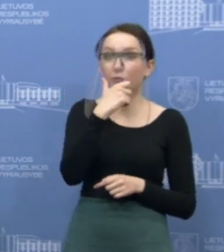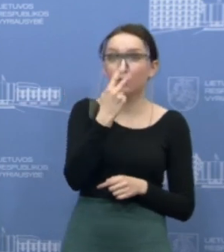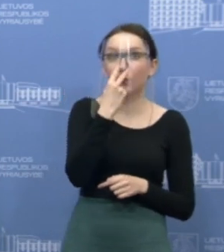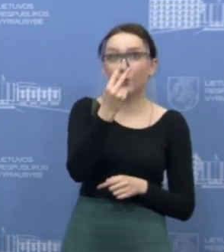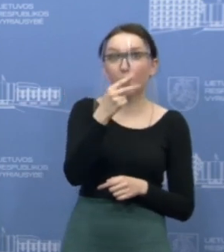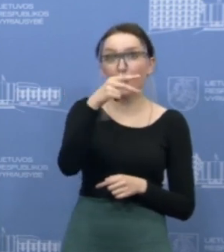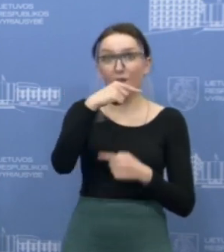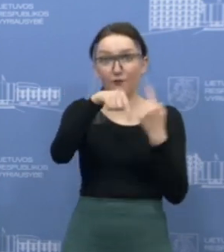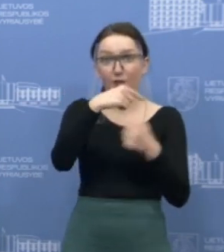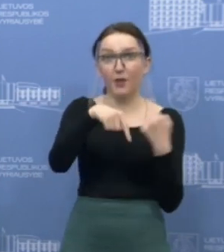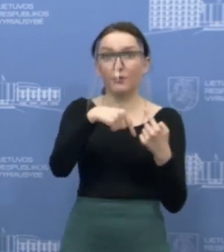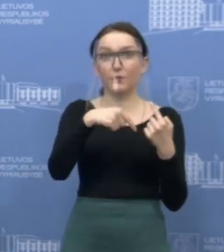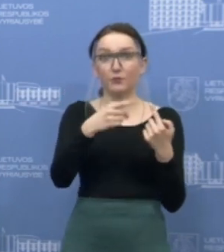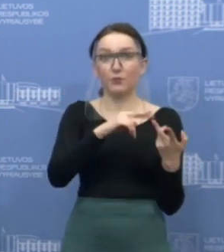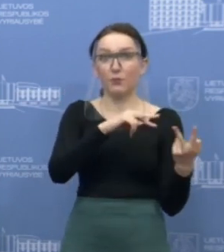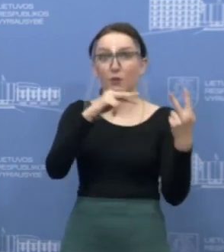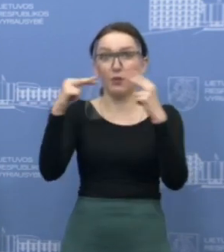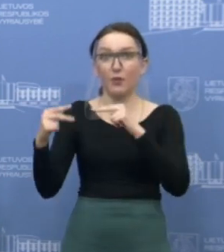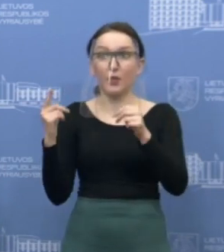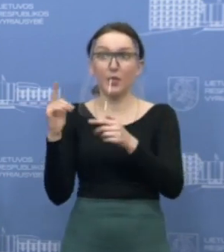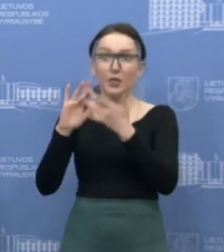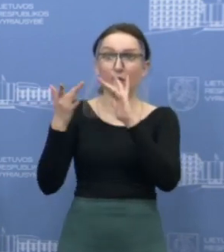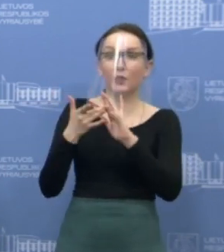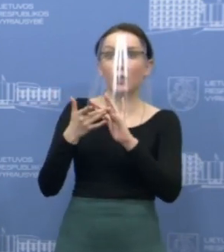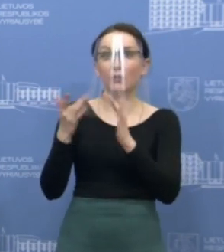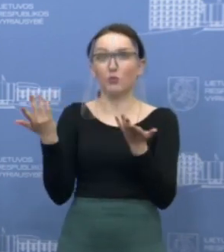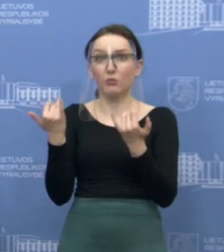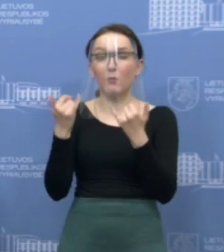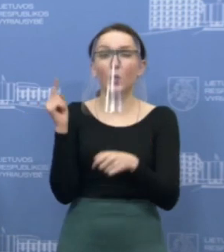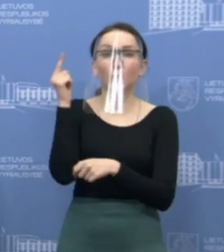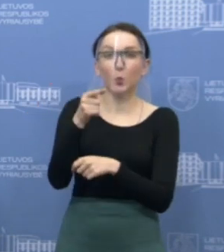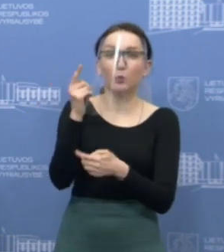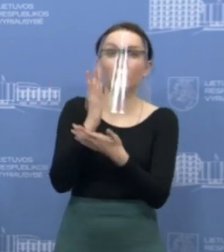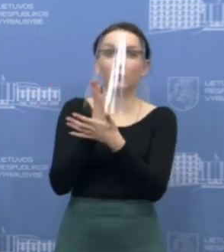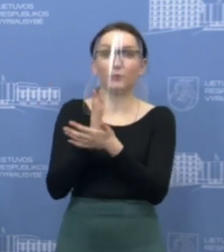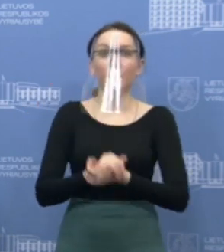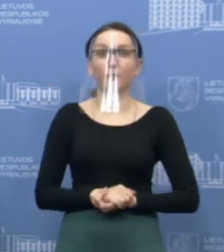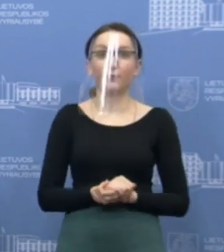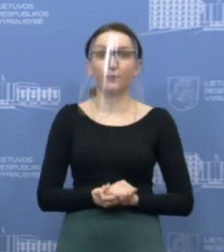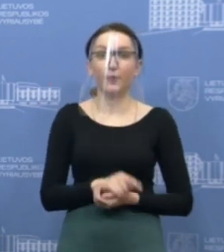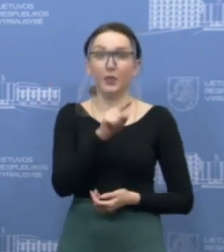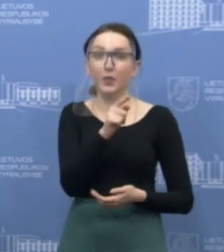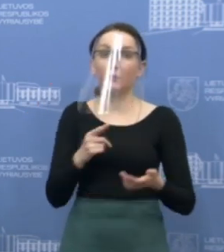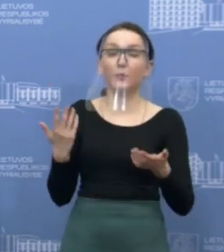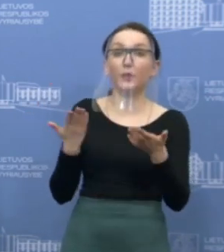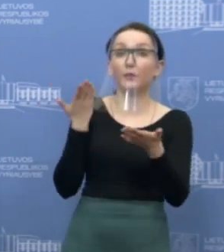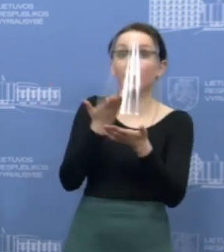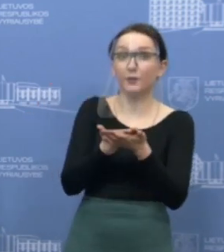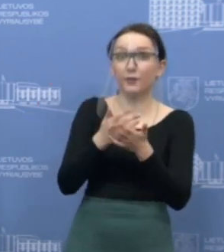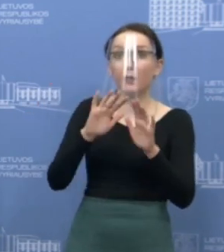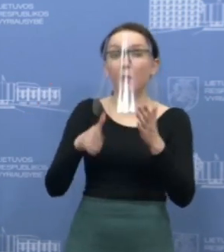tendencijas, kad mūsų verslas vis labiau persikėlė į internetą šio karantino laiku ir jinai pristatys